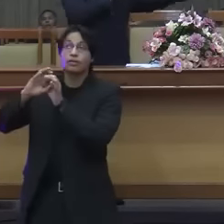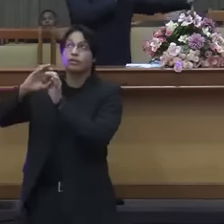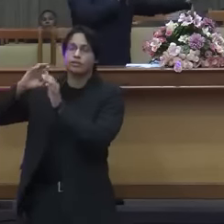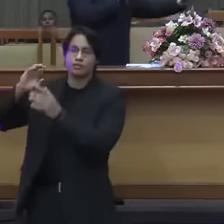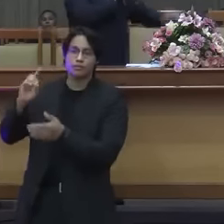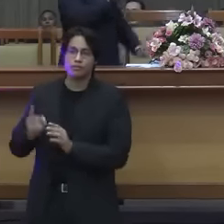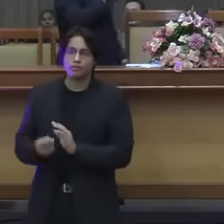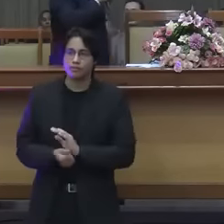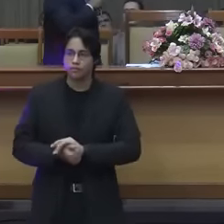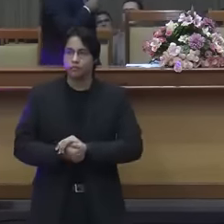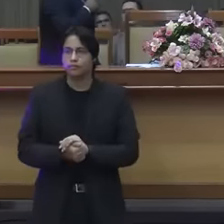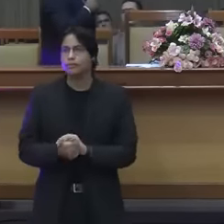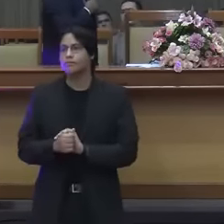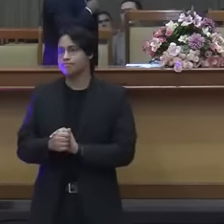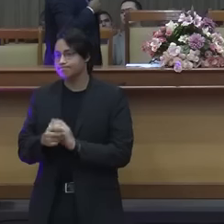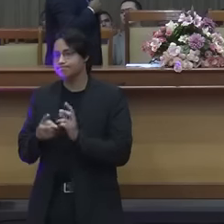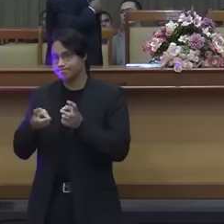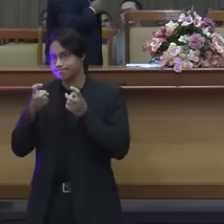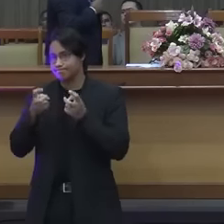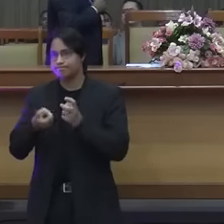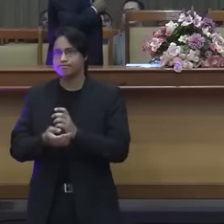os sacerdotes do Velho Testamento.